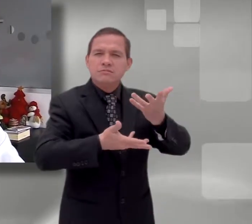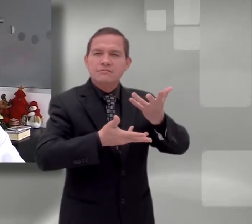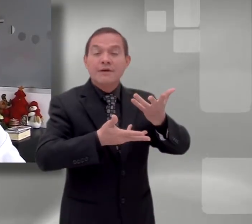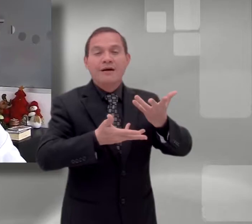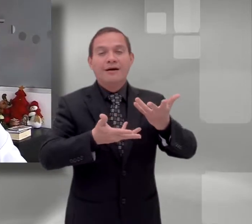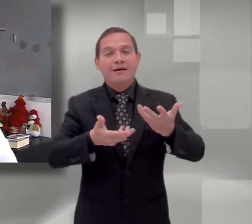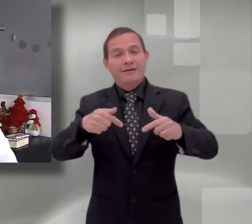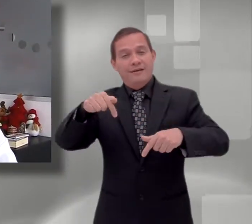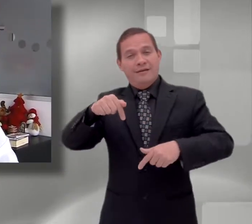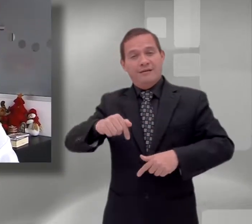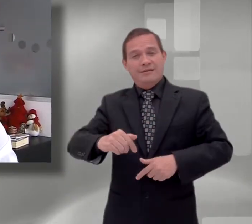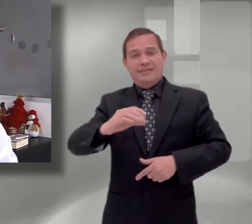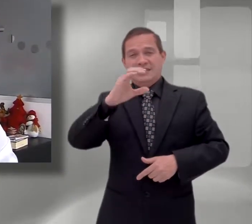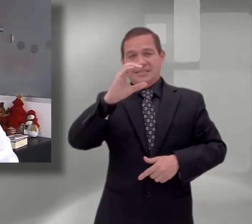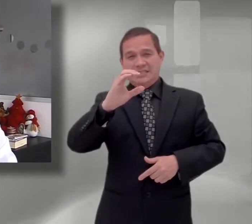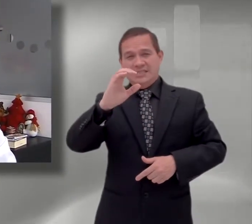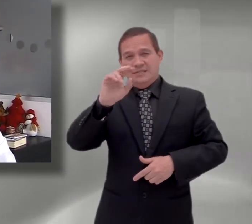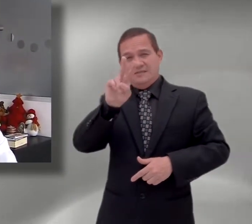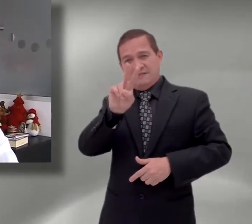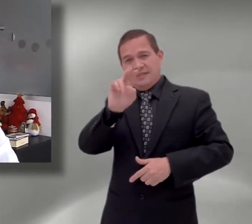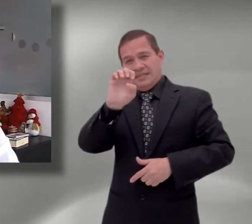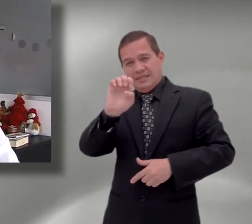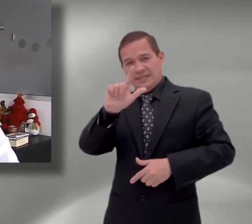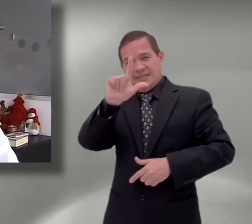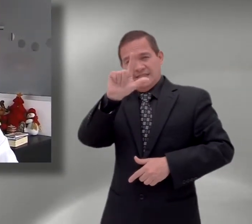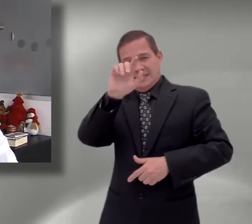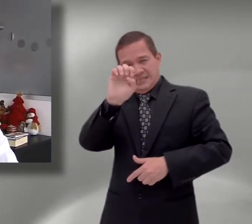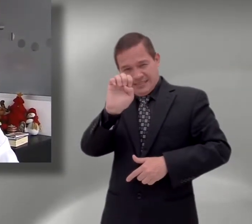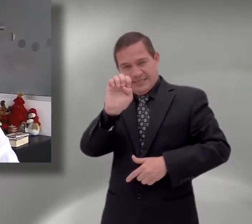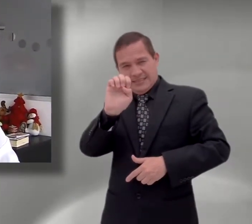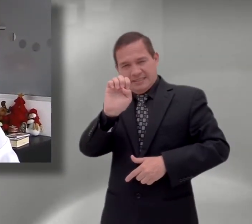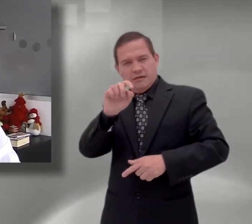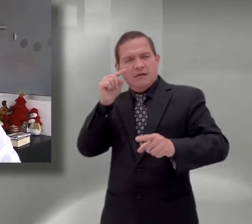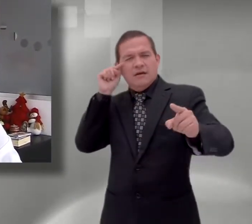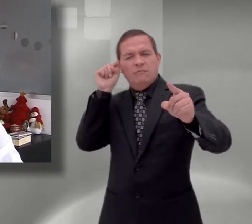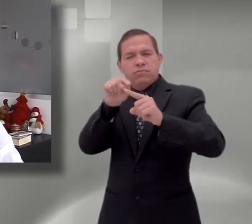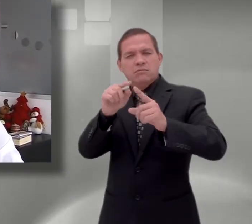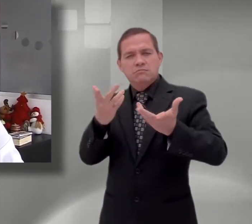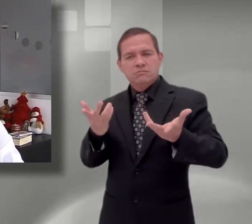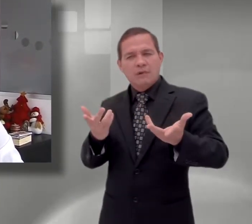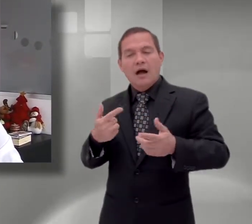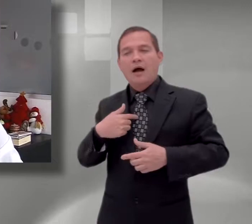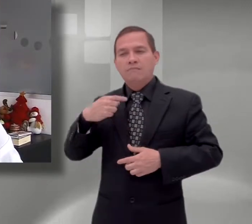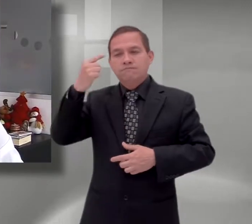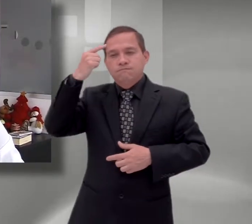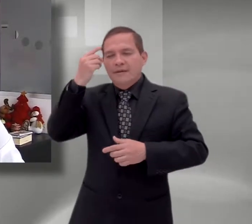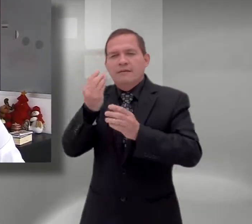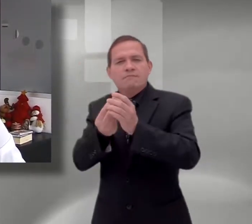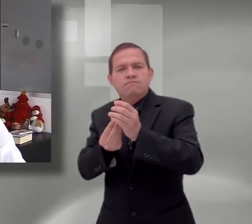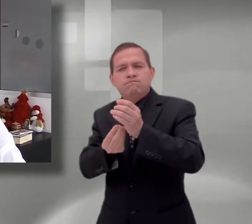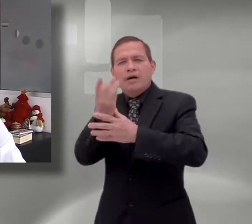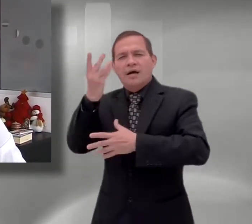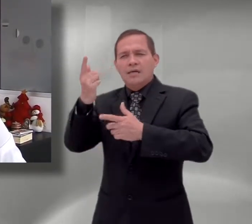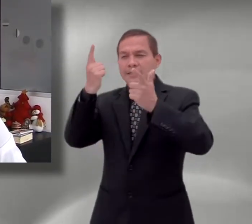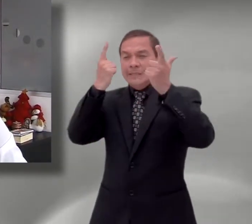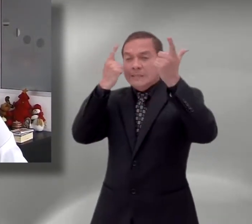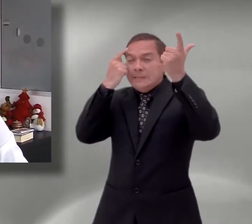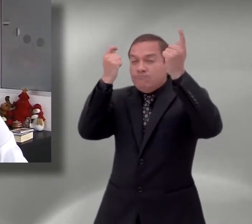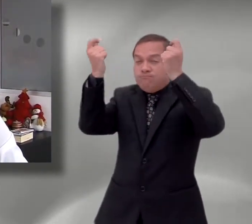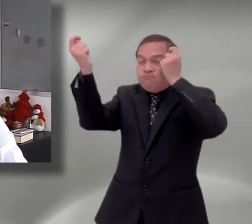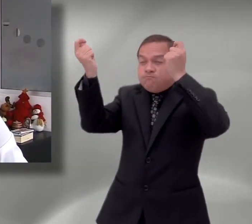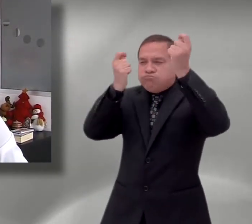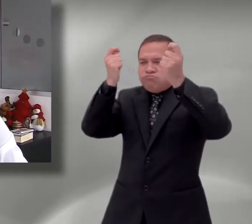objetivos. Uno de ellos es generar estrategias pedagógicas enfocadas al desarrollo del pensamiento crítico desde el